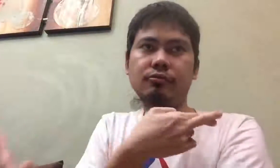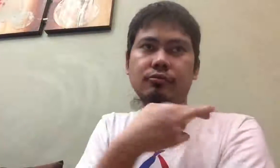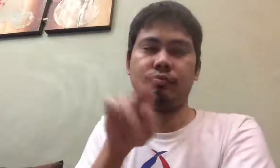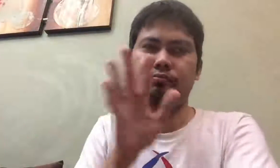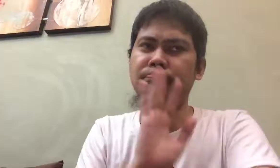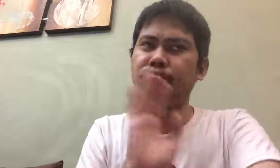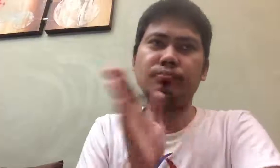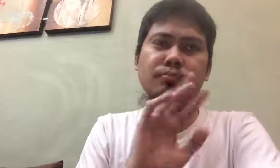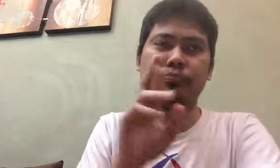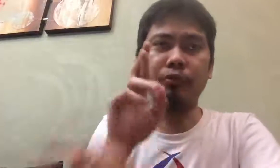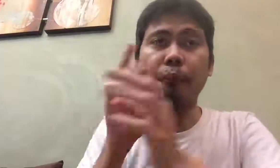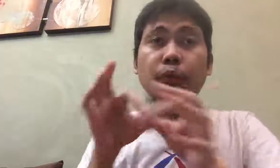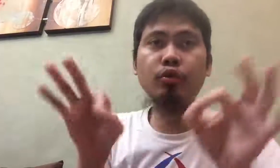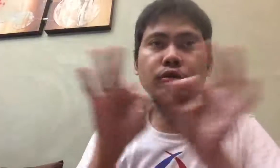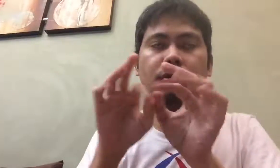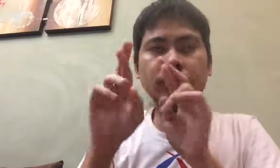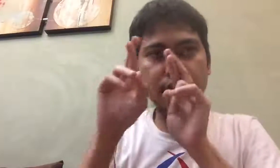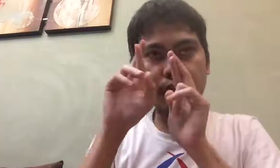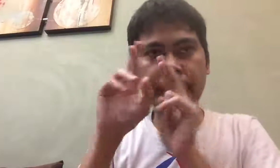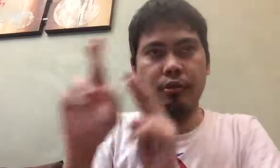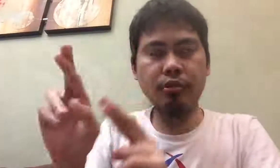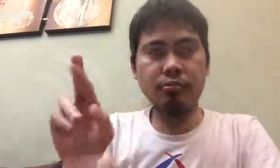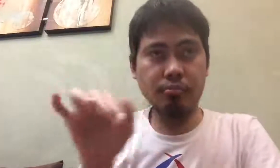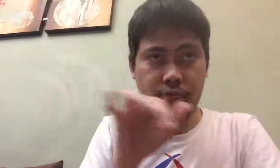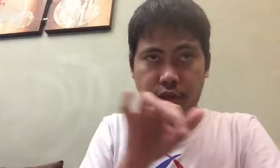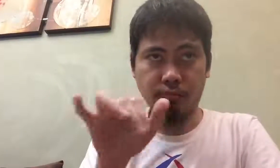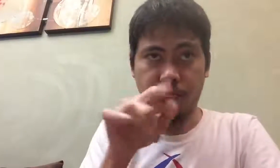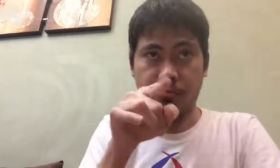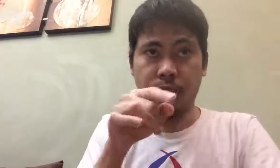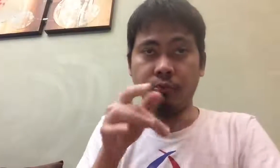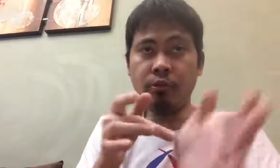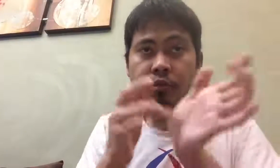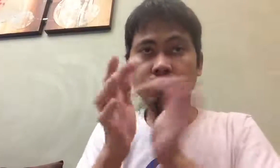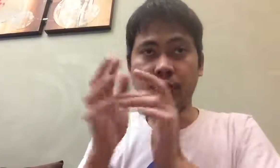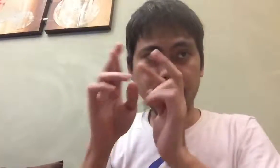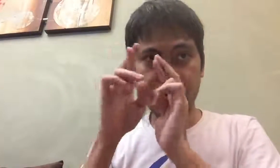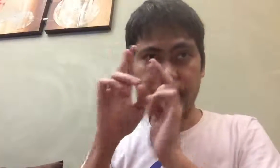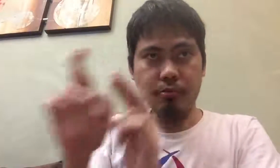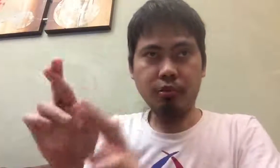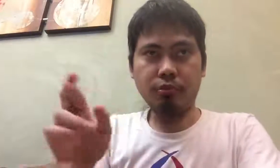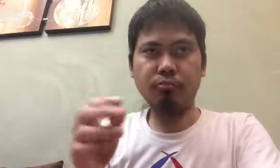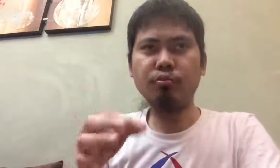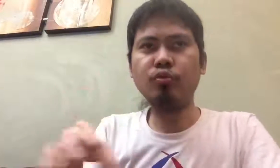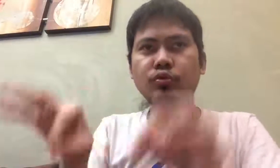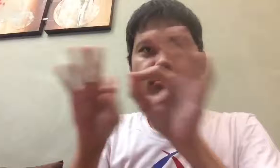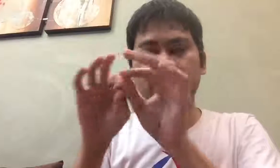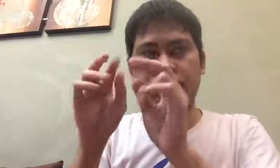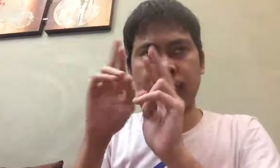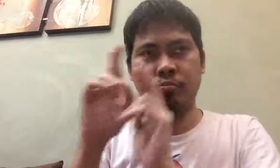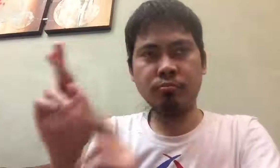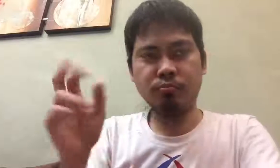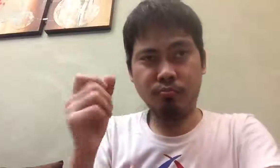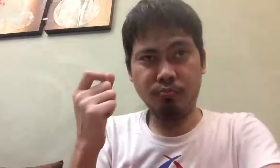mga gilala mga gilala at iita mga